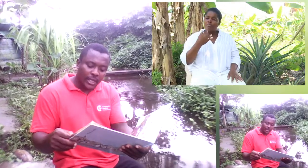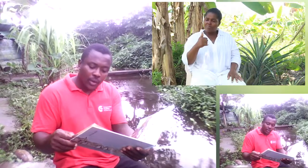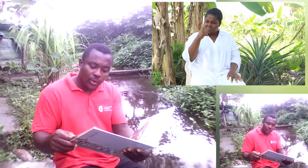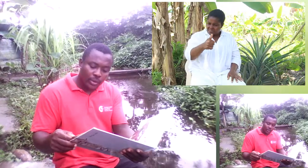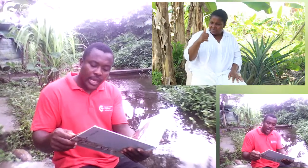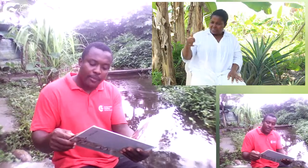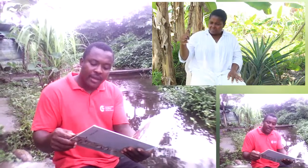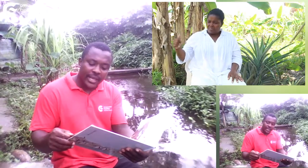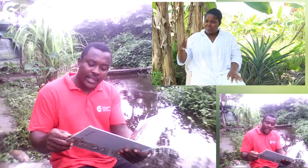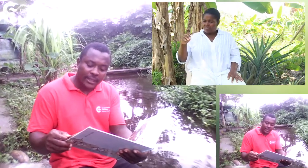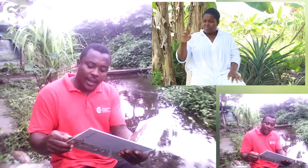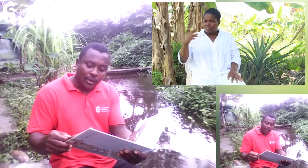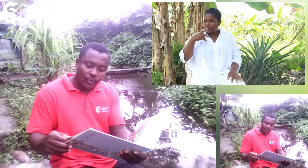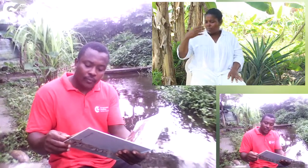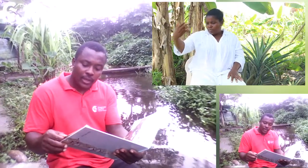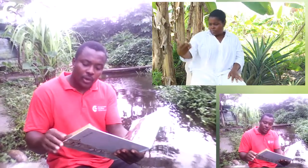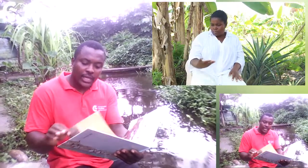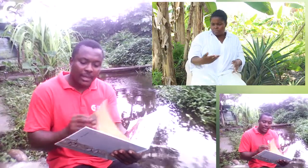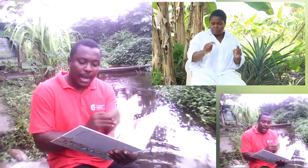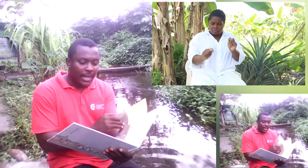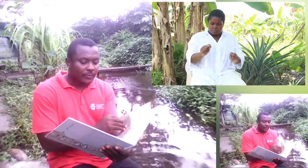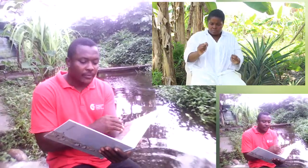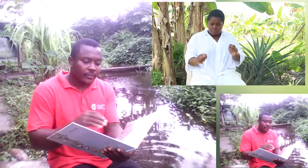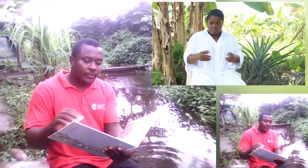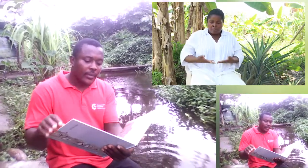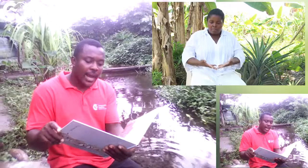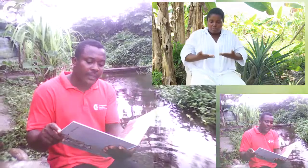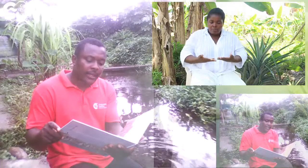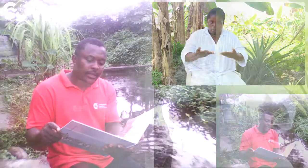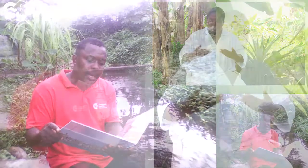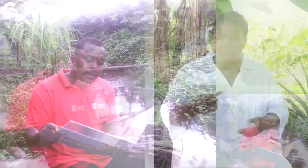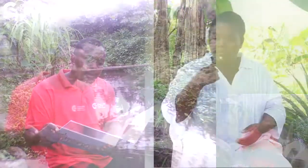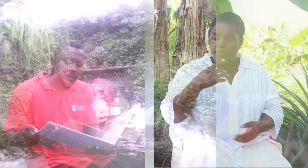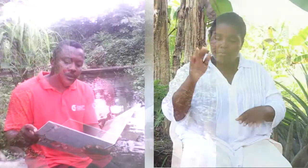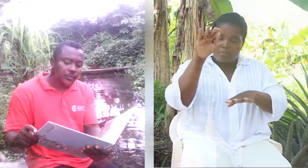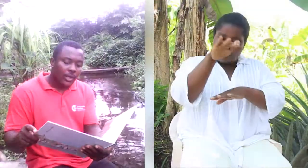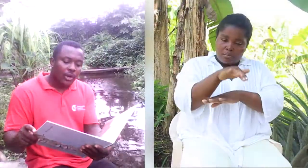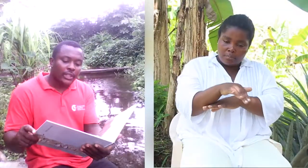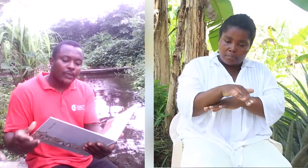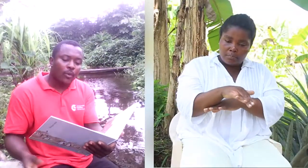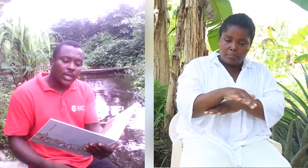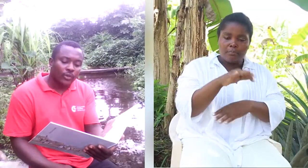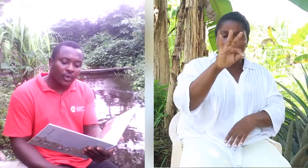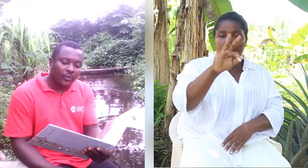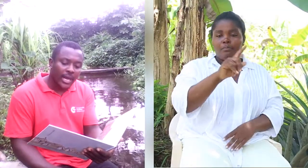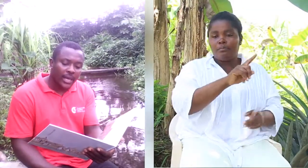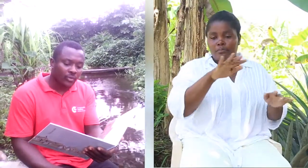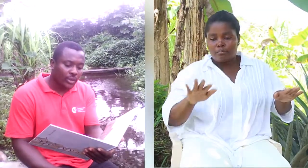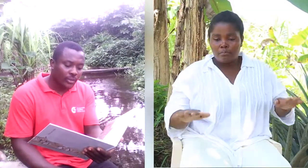Silo! ¡Bienvenida, Tango! Los animaban. Al tardecer, los tres pingüinos volvían a su nido.